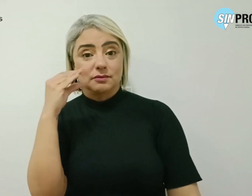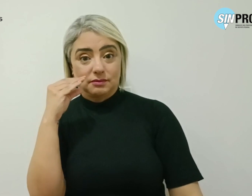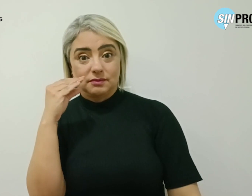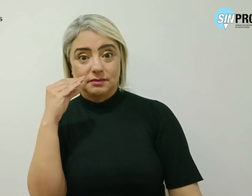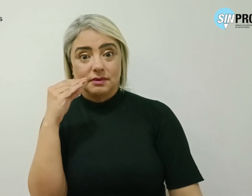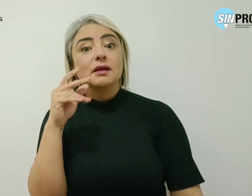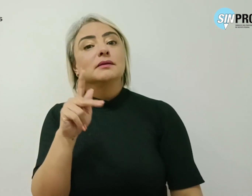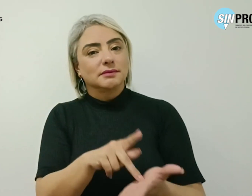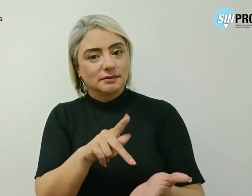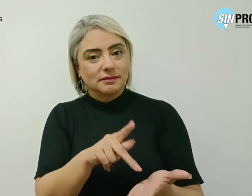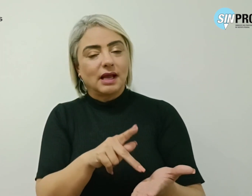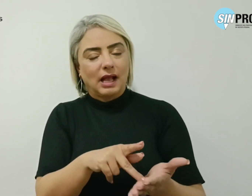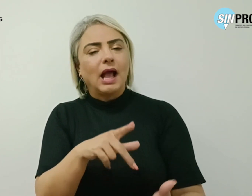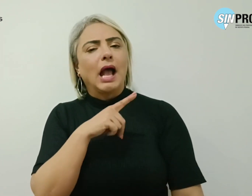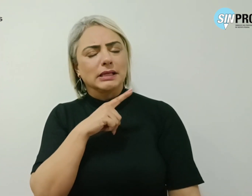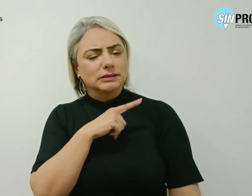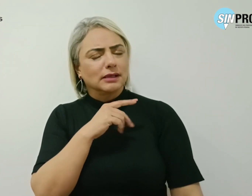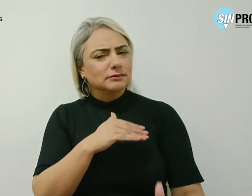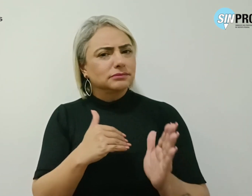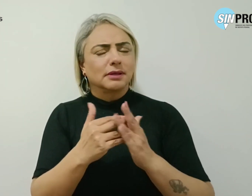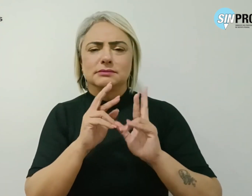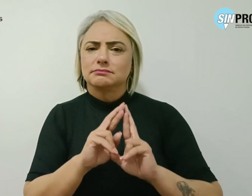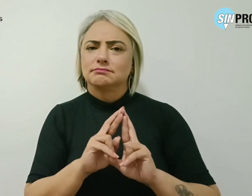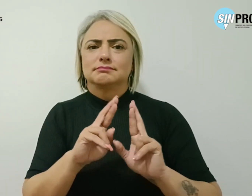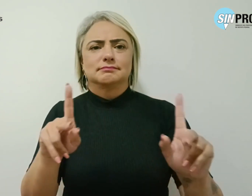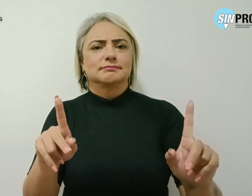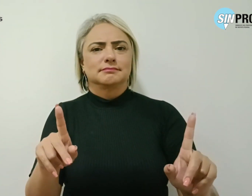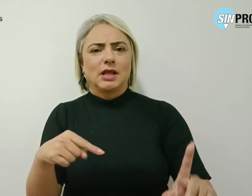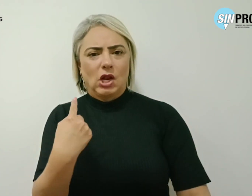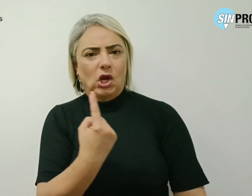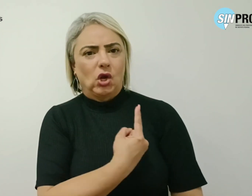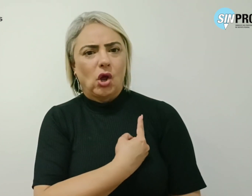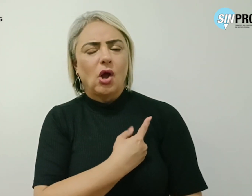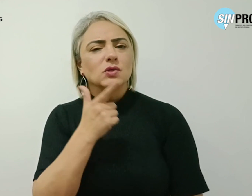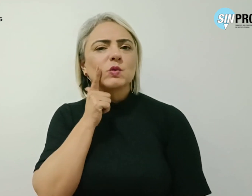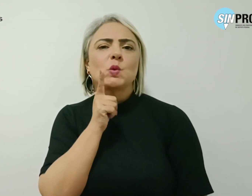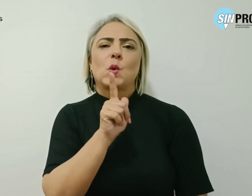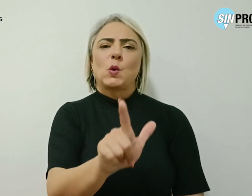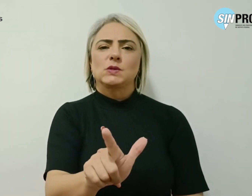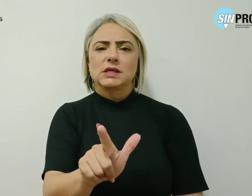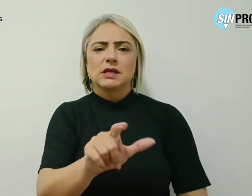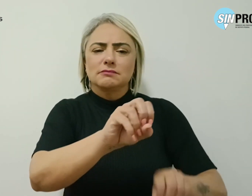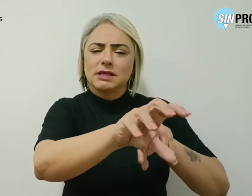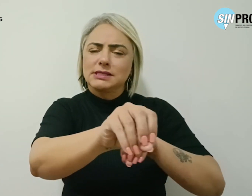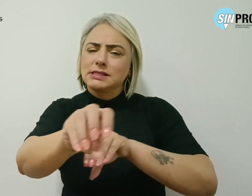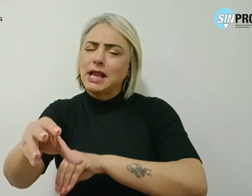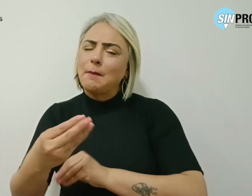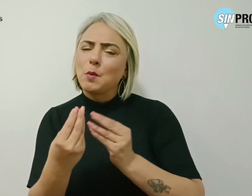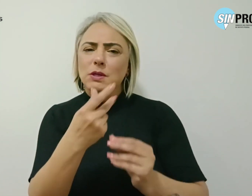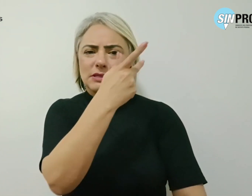Realmente, teve uma grande diferença. A gente conseguiu alfabetizar muita gente. O